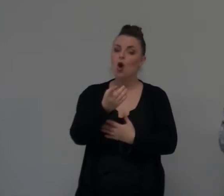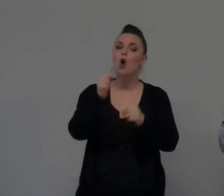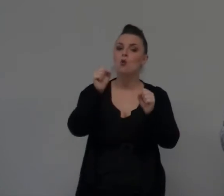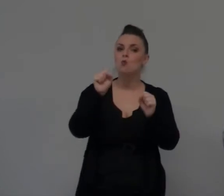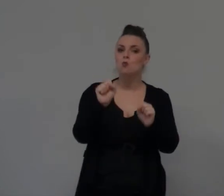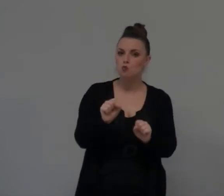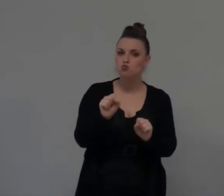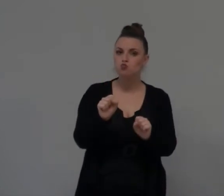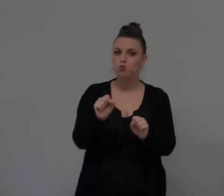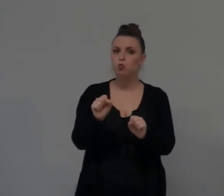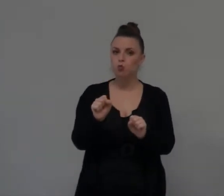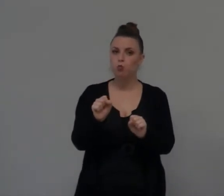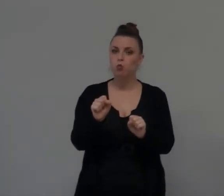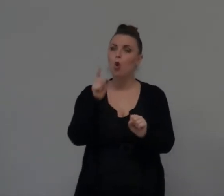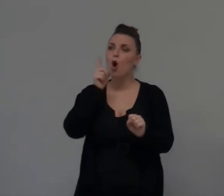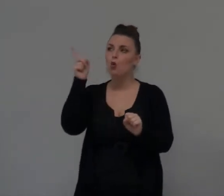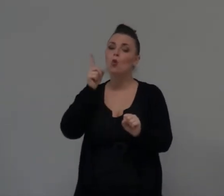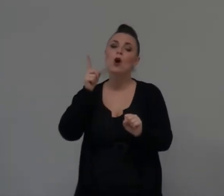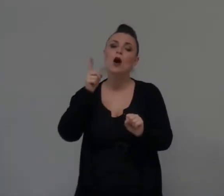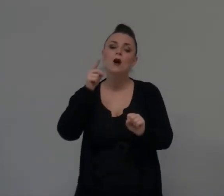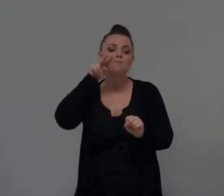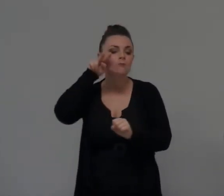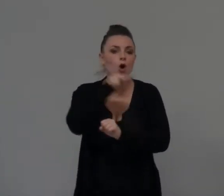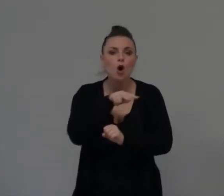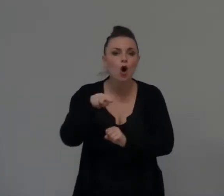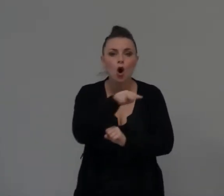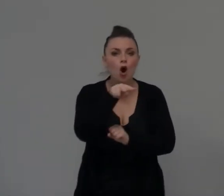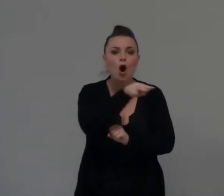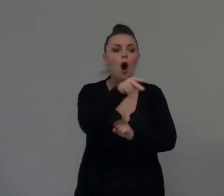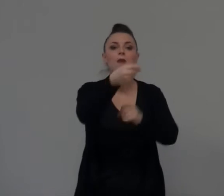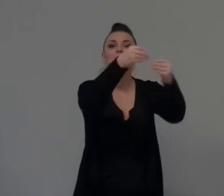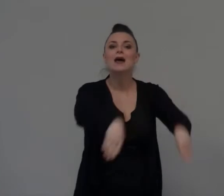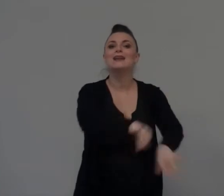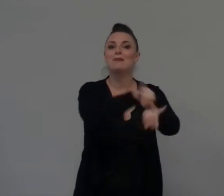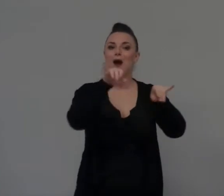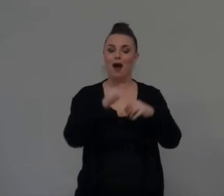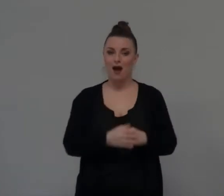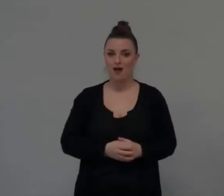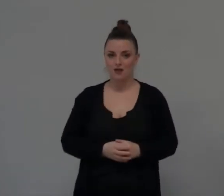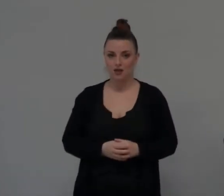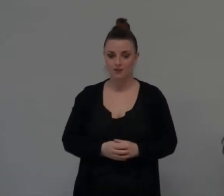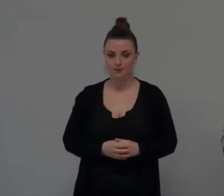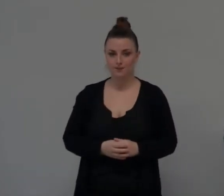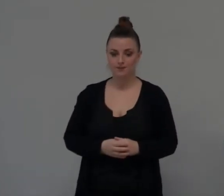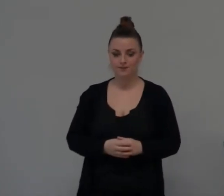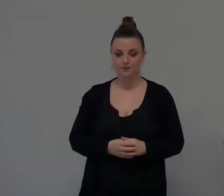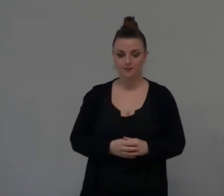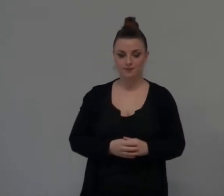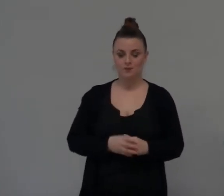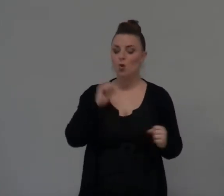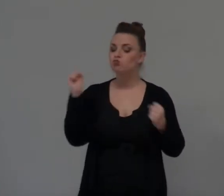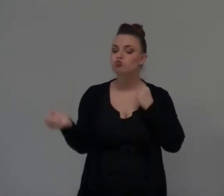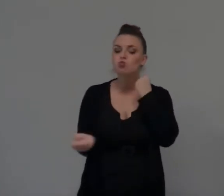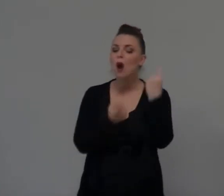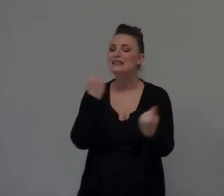accade sotto il controllo di Dio Tu non sarai mai perso per Dio Tu non sarai mai perso per Dio Qualsiasi